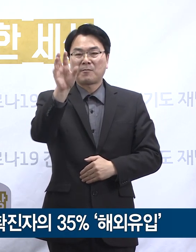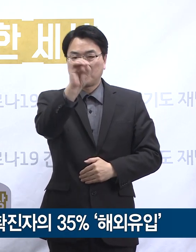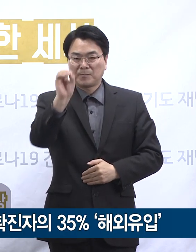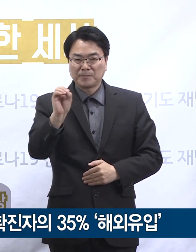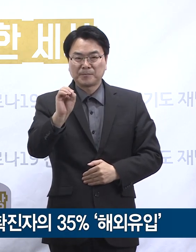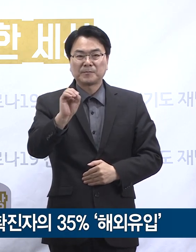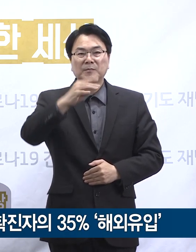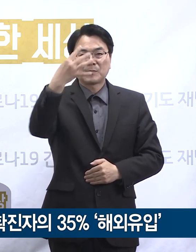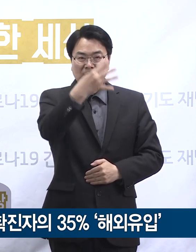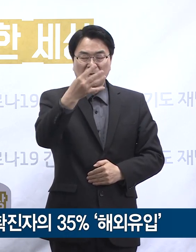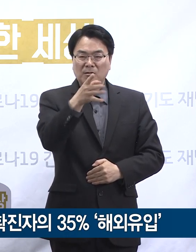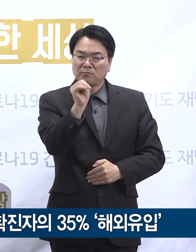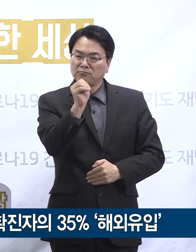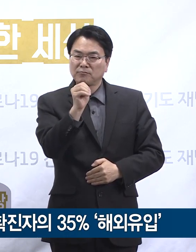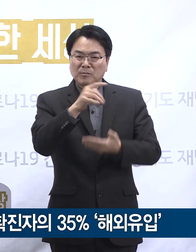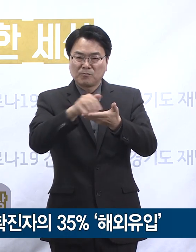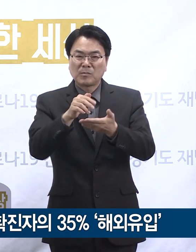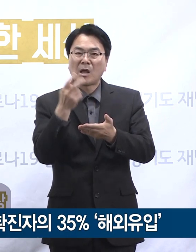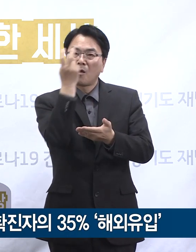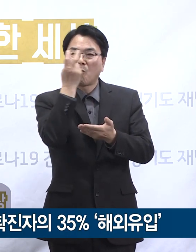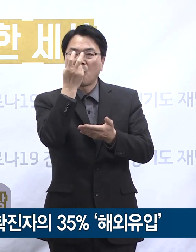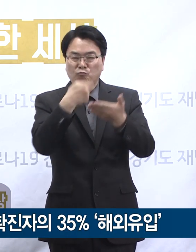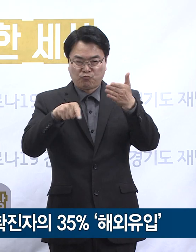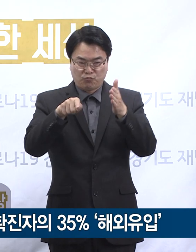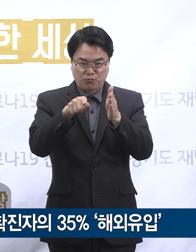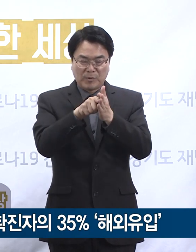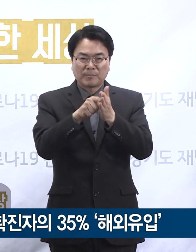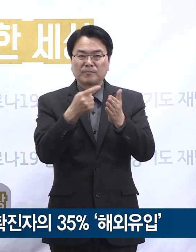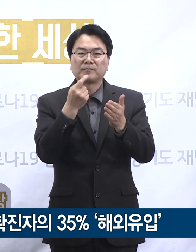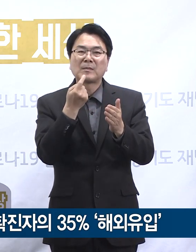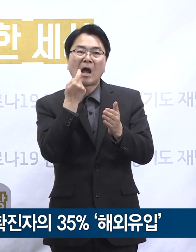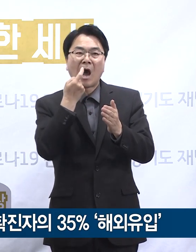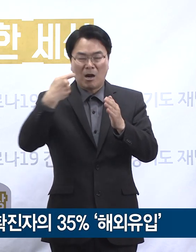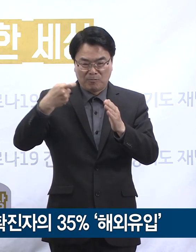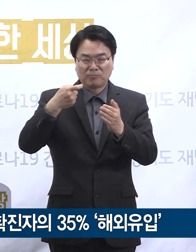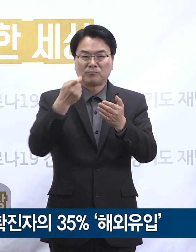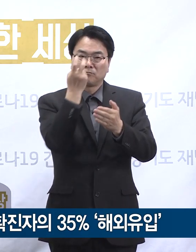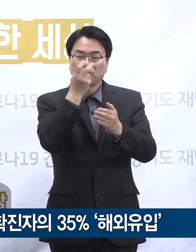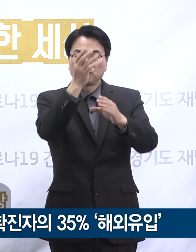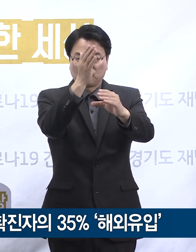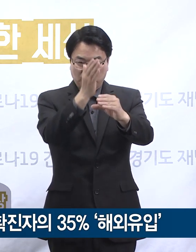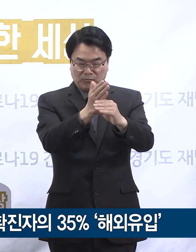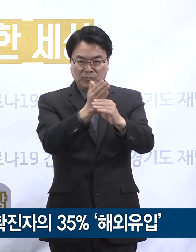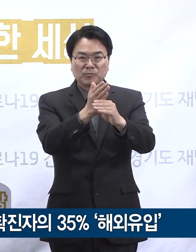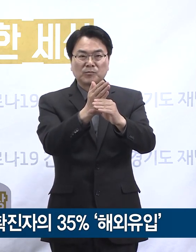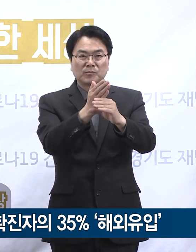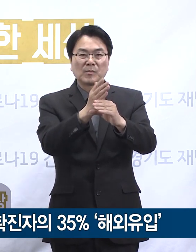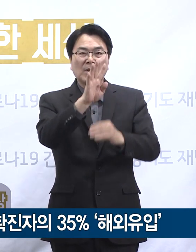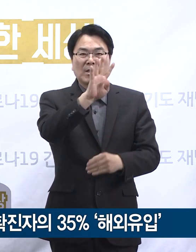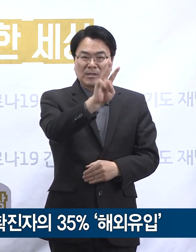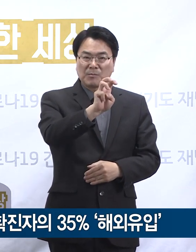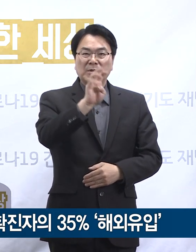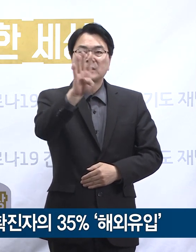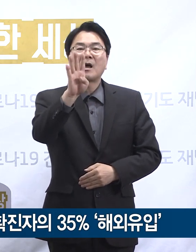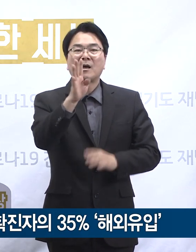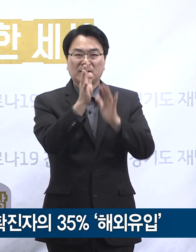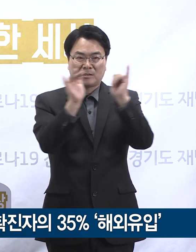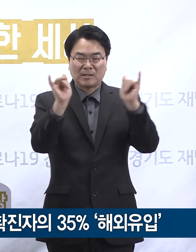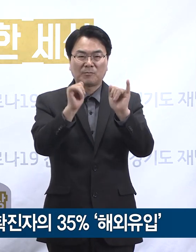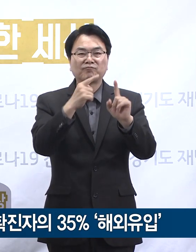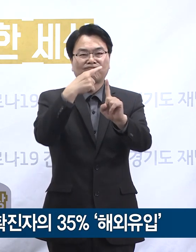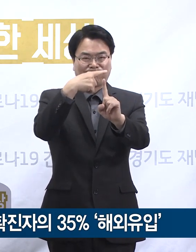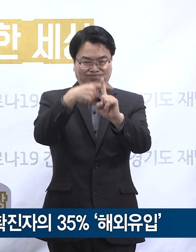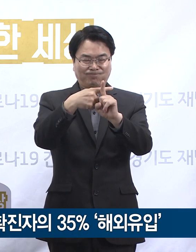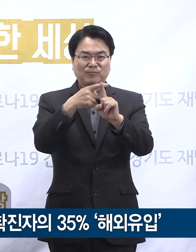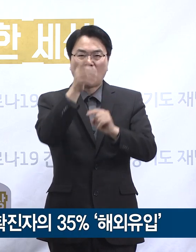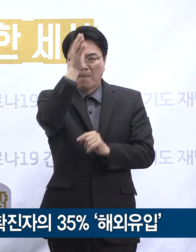4864명에 대해 진단검사를 실시하여 4,509명이 음성 판정을, 34명이 양성 판정을